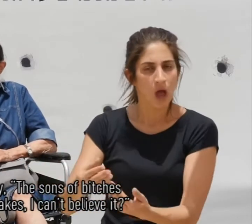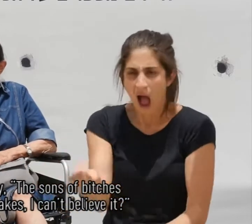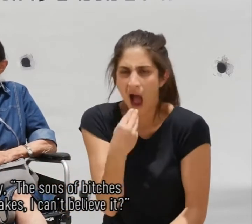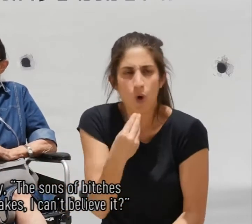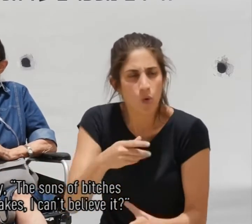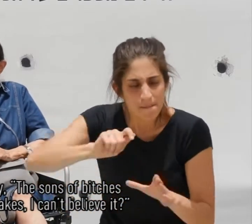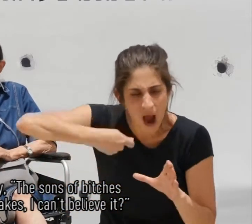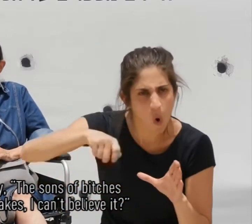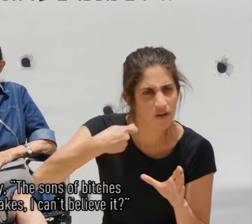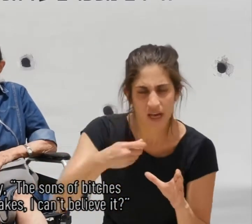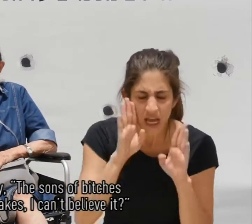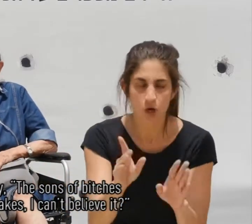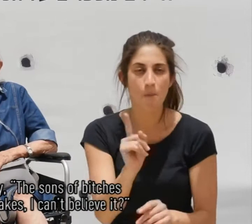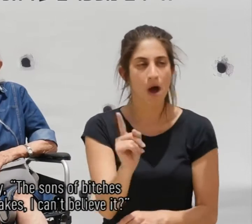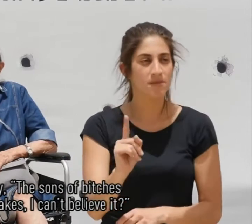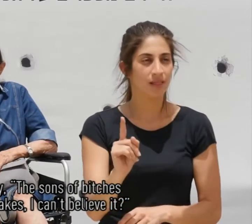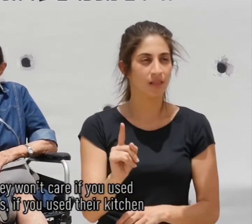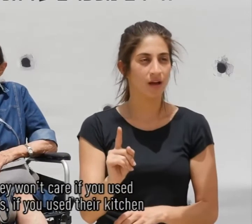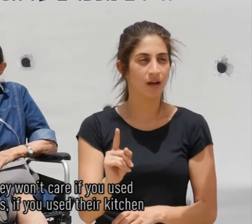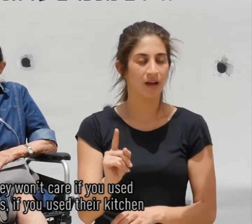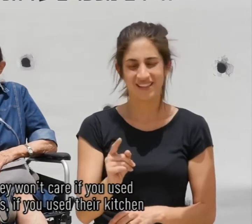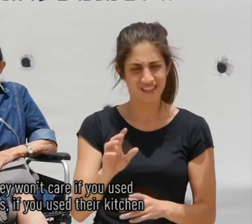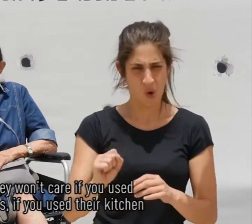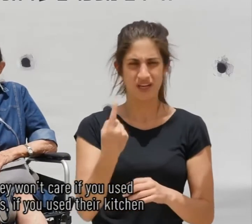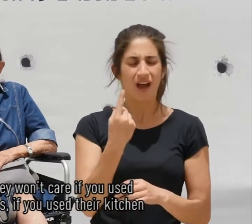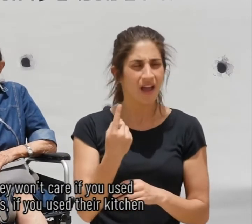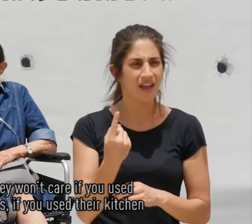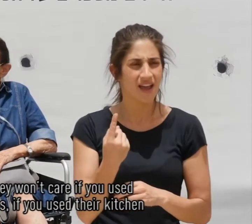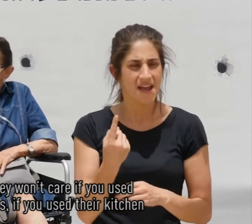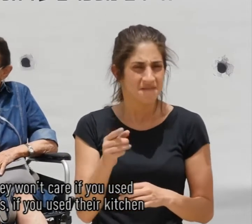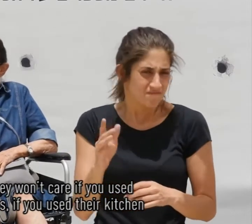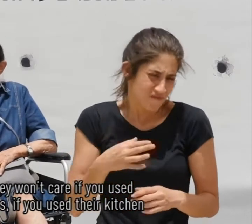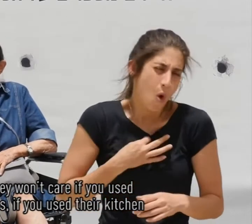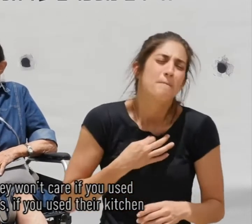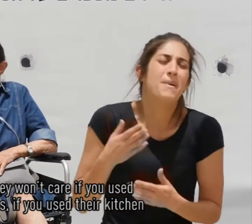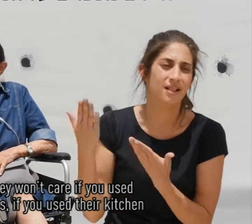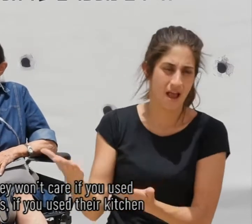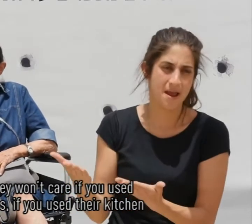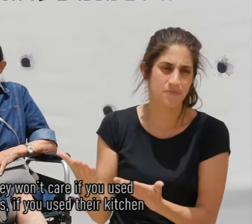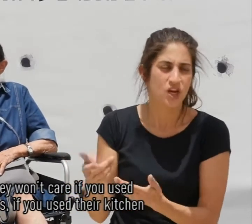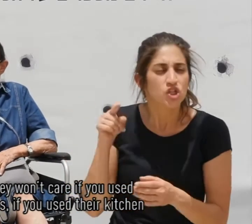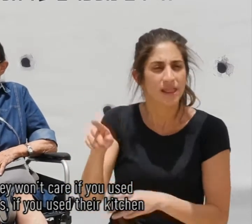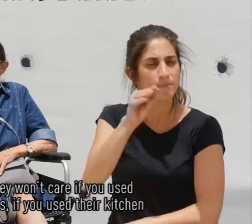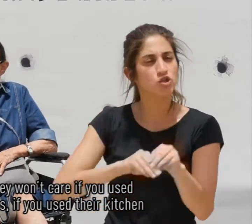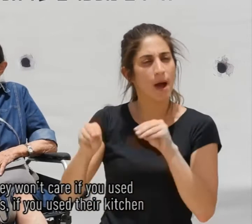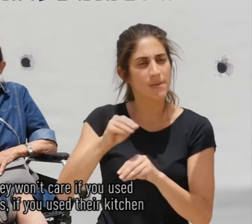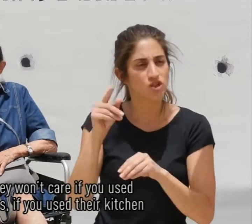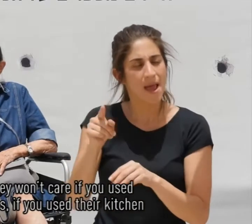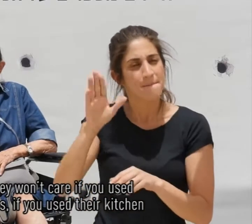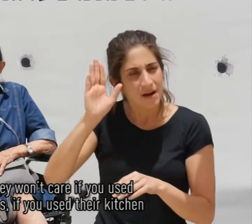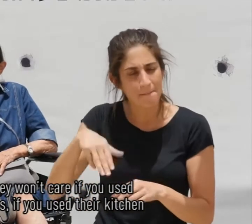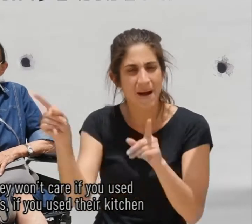מהקורנפלקס אני לא מאמין זה לא יקרה ולא אכפת להם שאתה משתמש להם